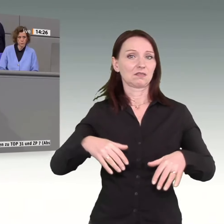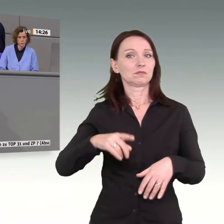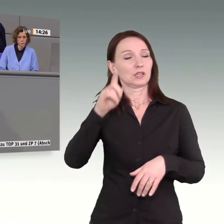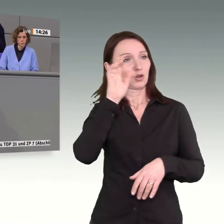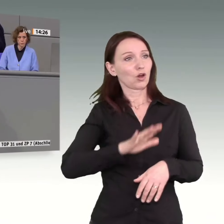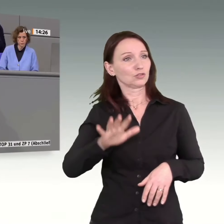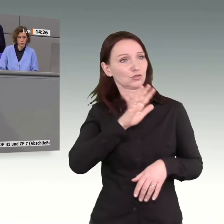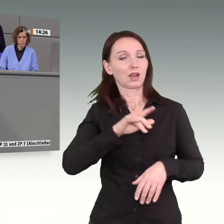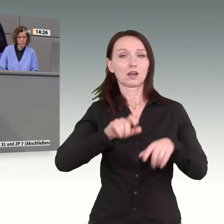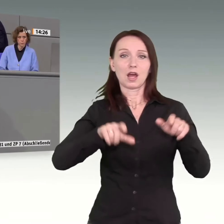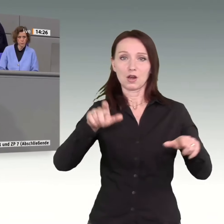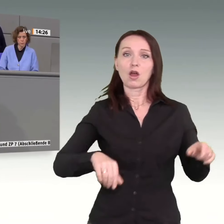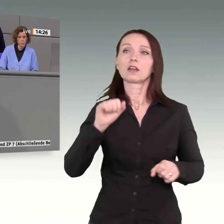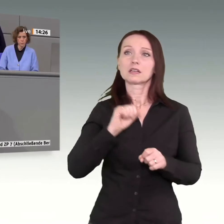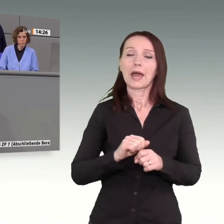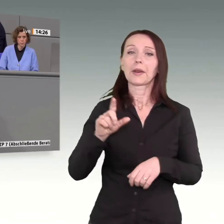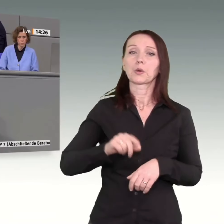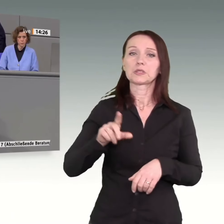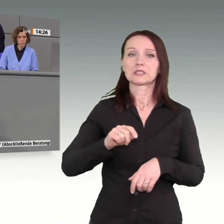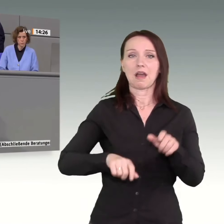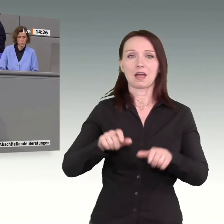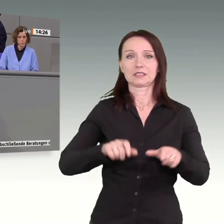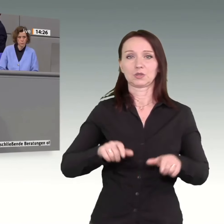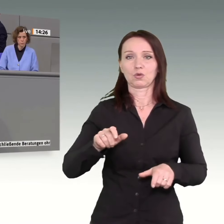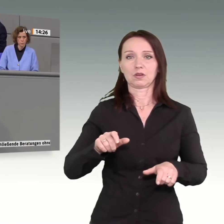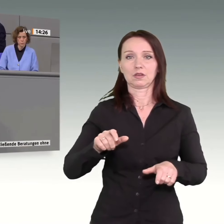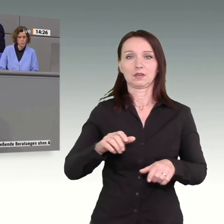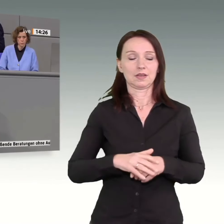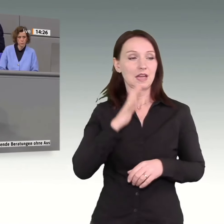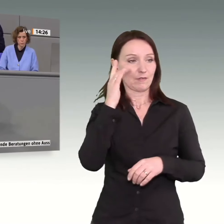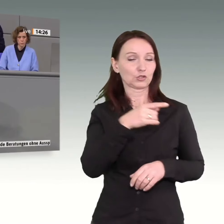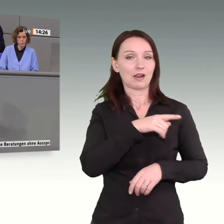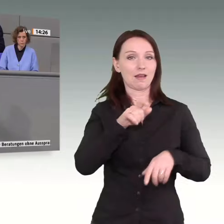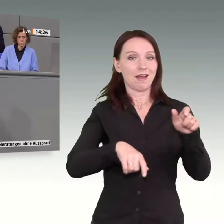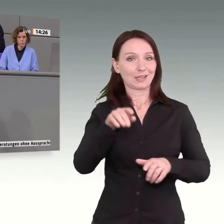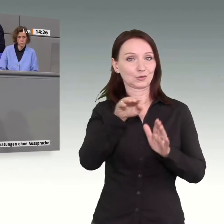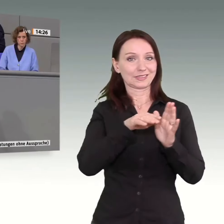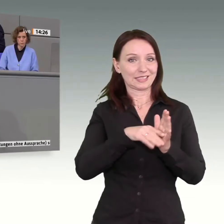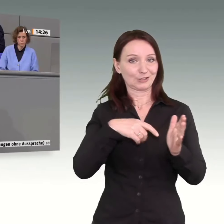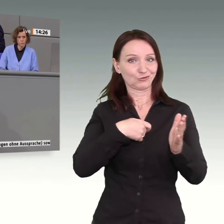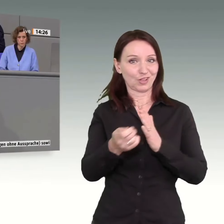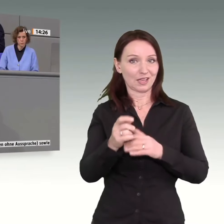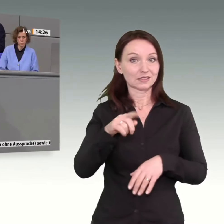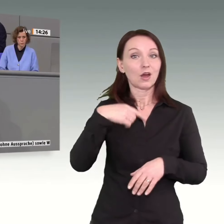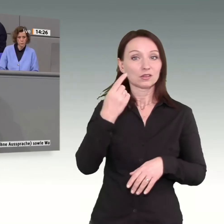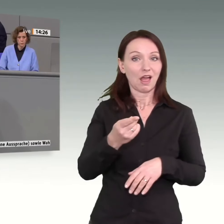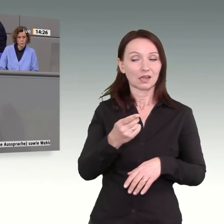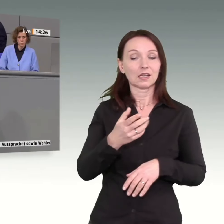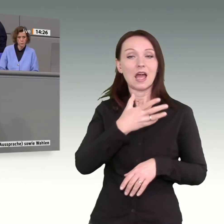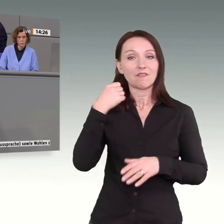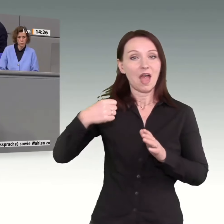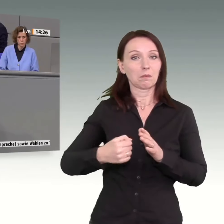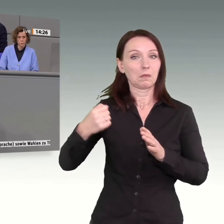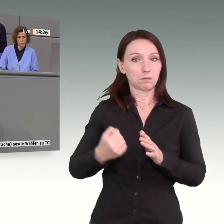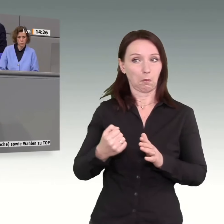günstiger heizen können. Indem Sie das Heizungsgesetz streichen, bekämpfen Sie aber nicht die Wärmepumpe, die Sie